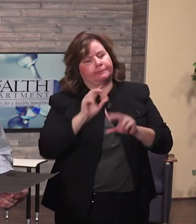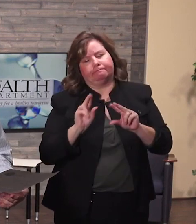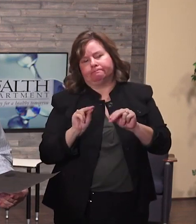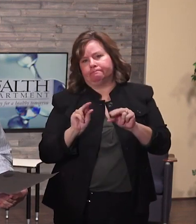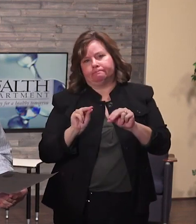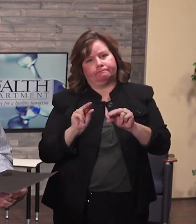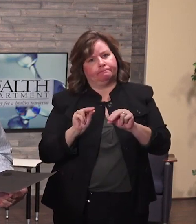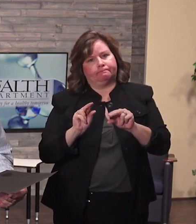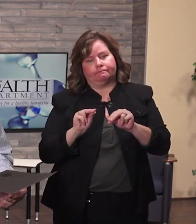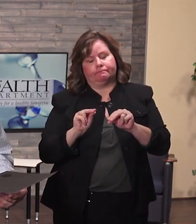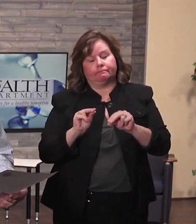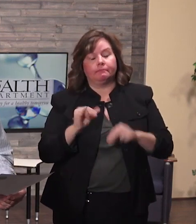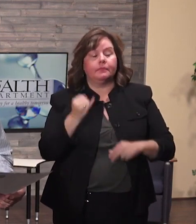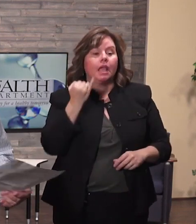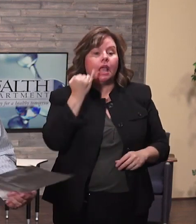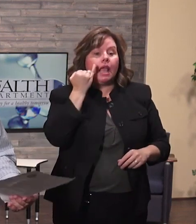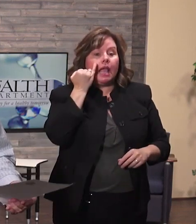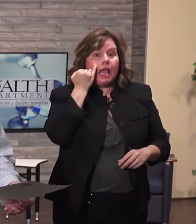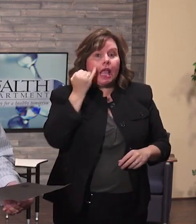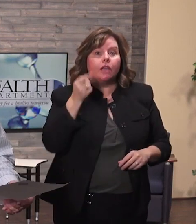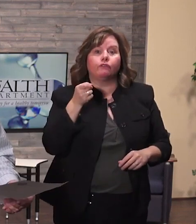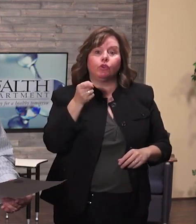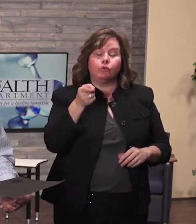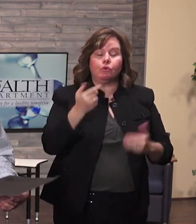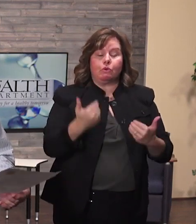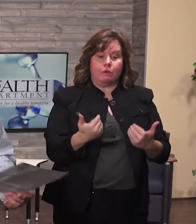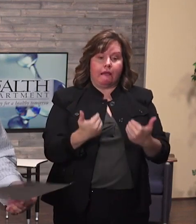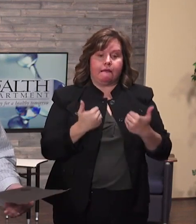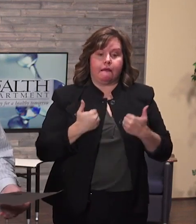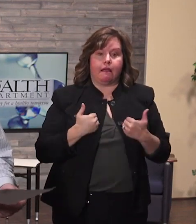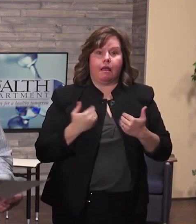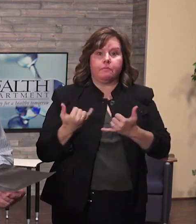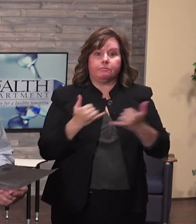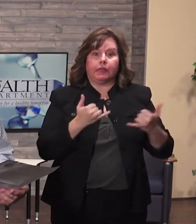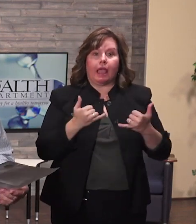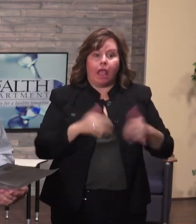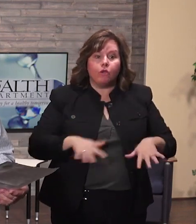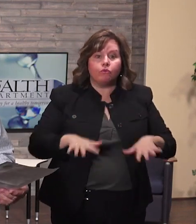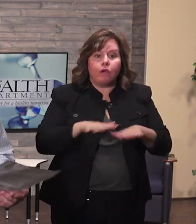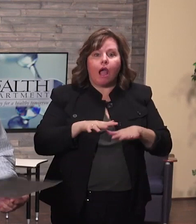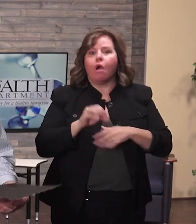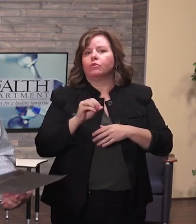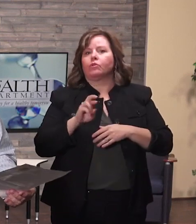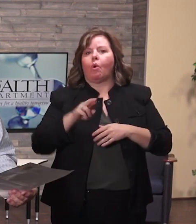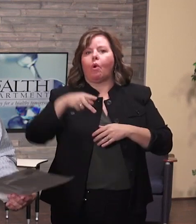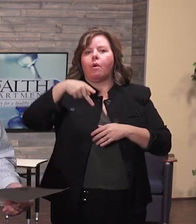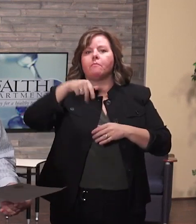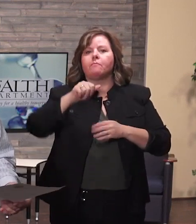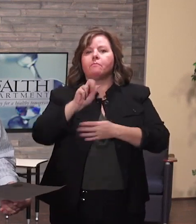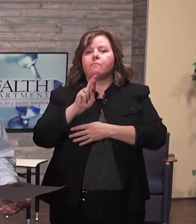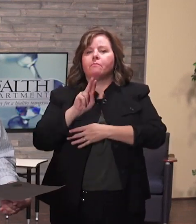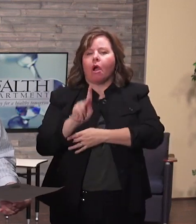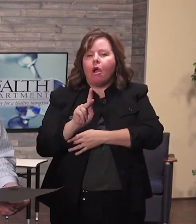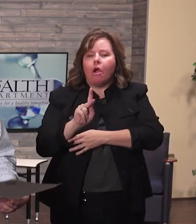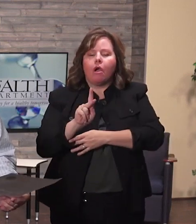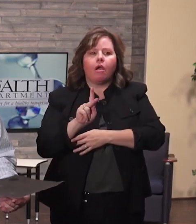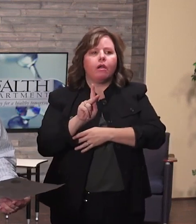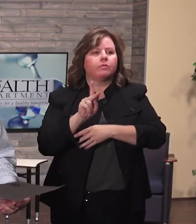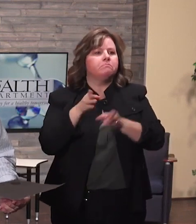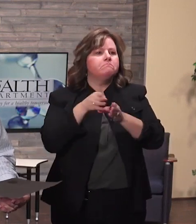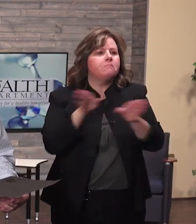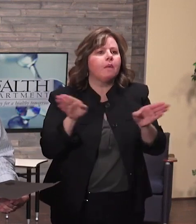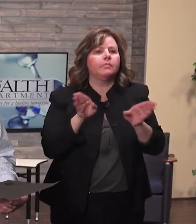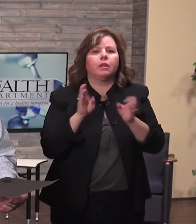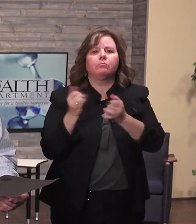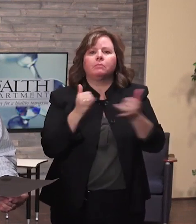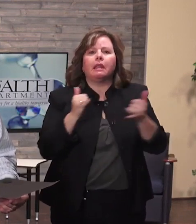los niños están tocando todas esas superficies. No es una buena idea. Deberíamos animar a los niños a jugar al